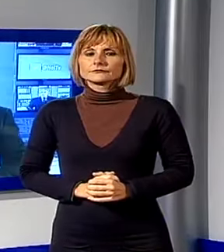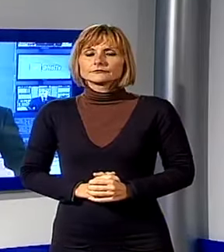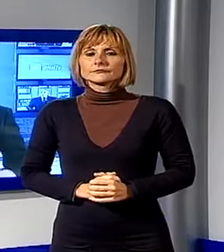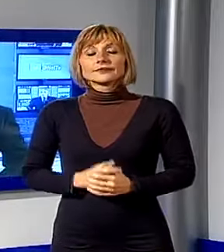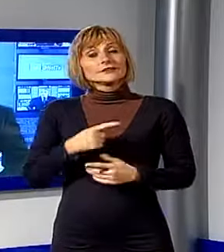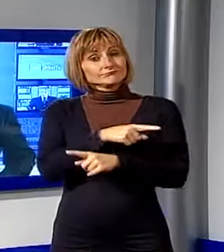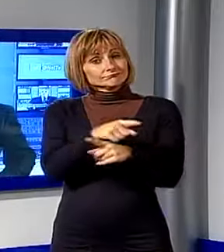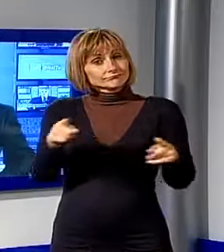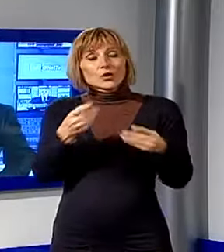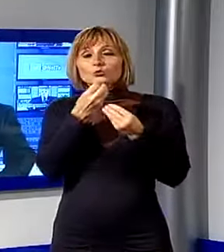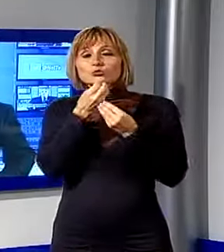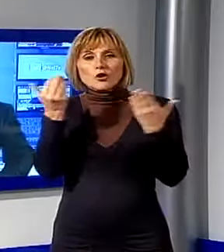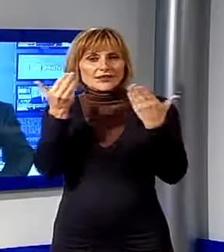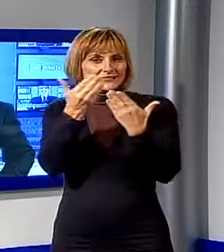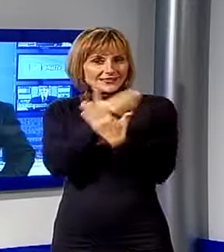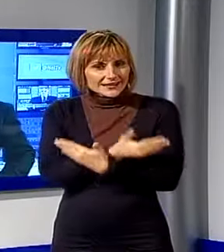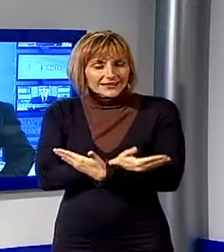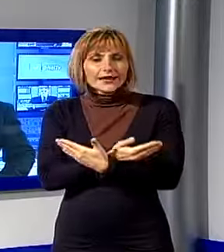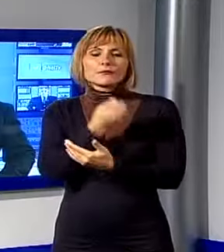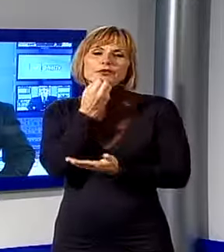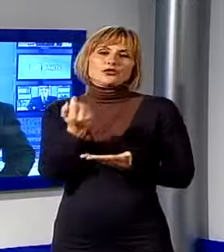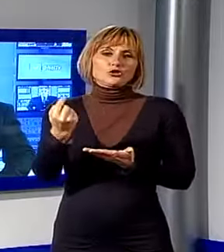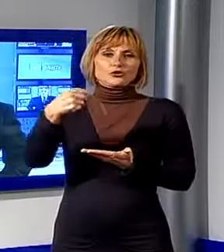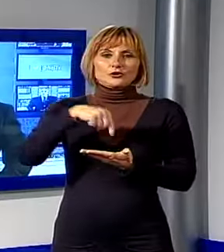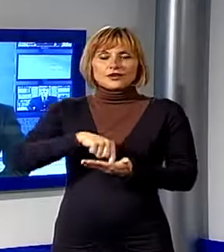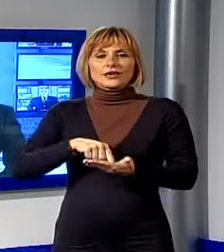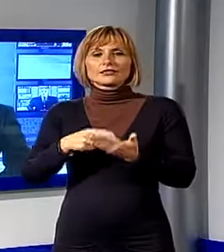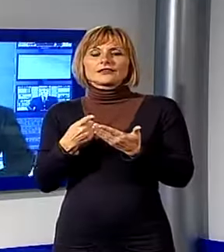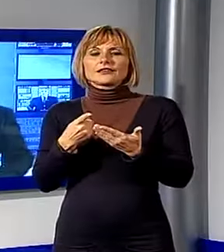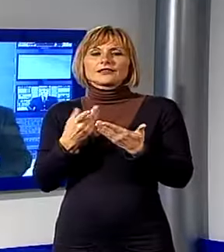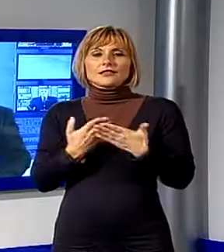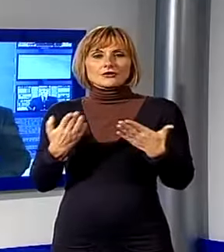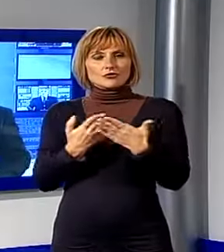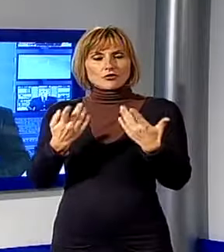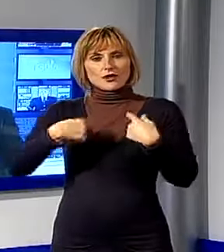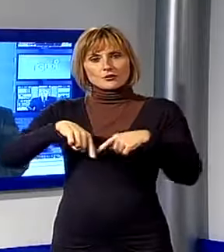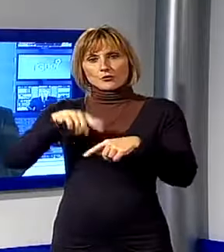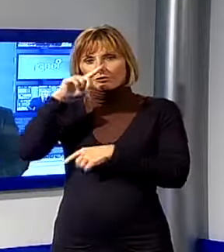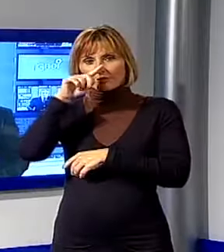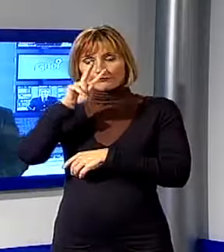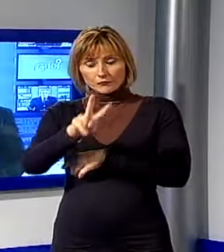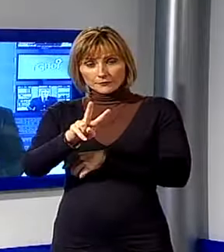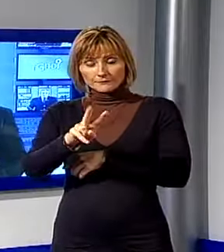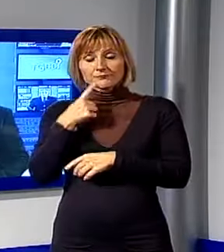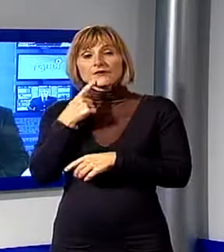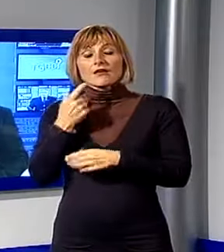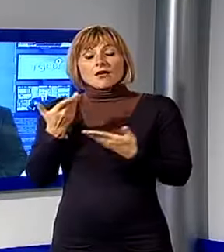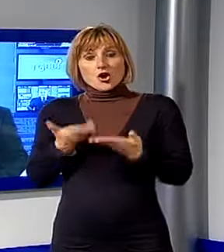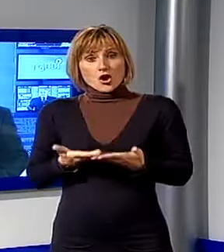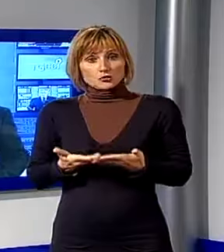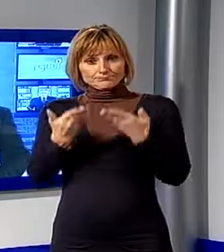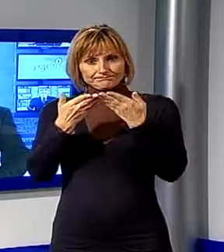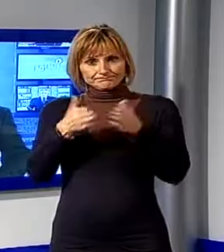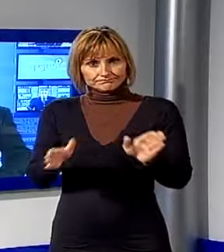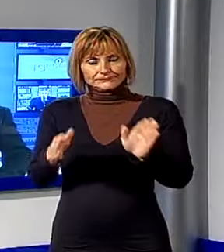A tutti voi la più cordiale buonasera e ben ritrovati dagli studi del TG Noi. Edizione dunque che apriamo con i